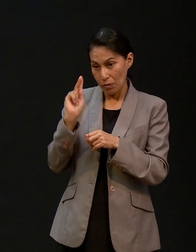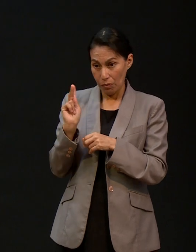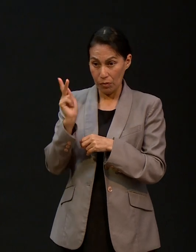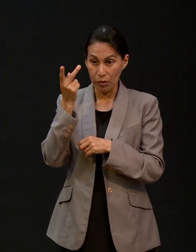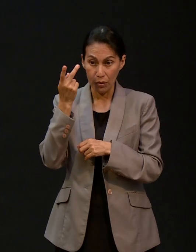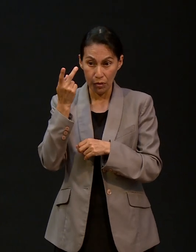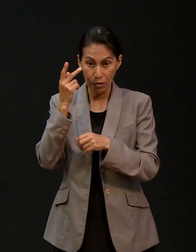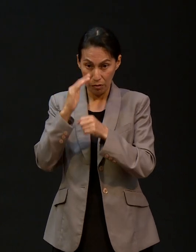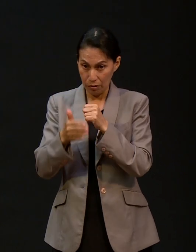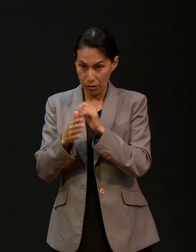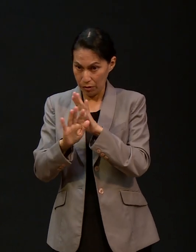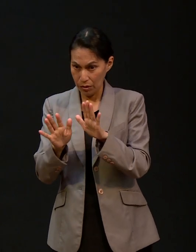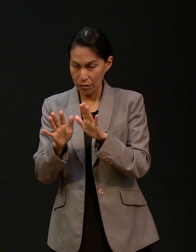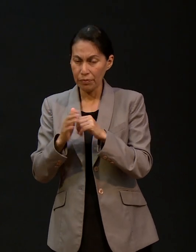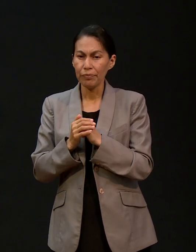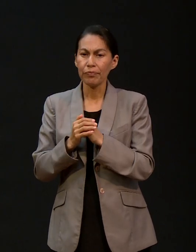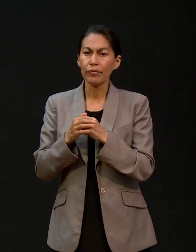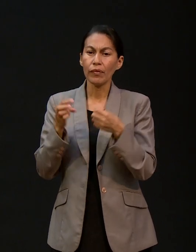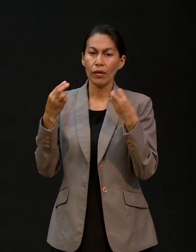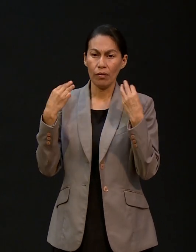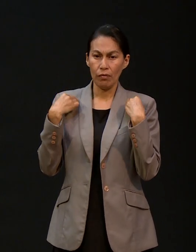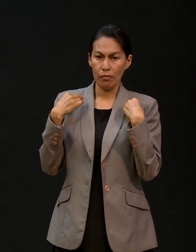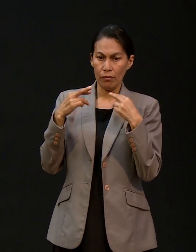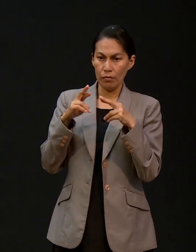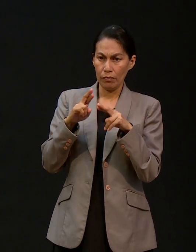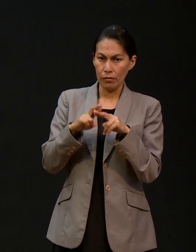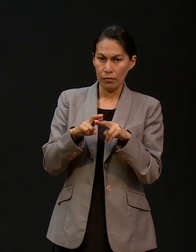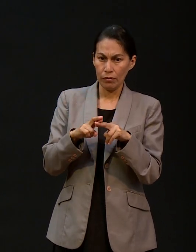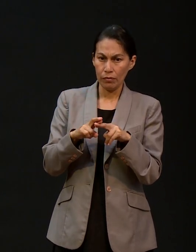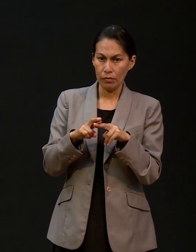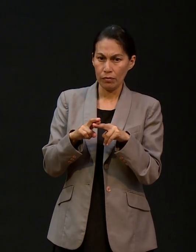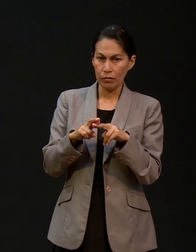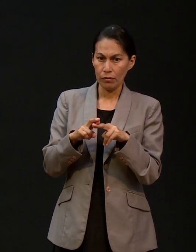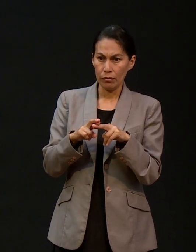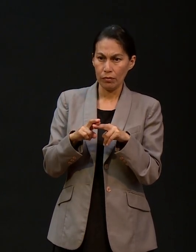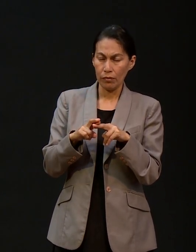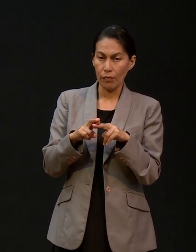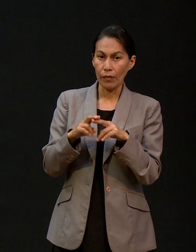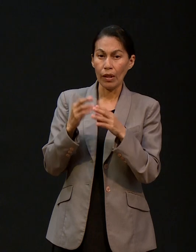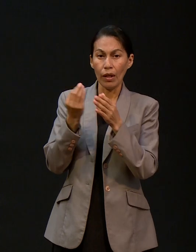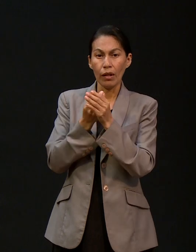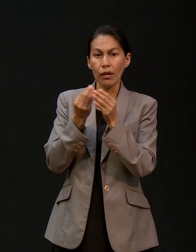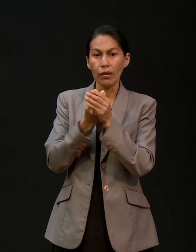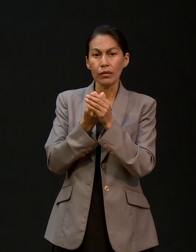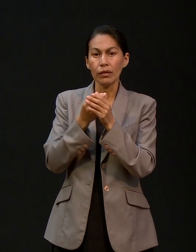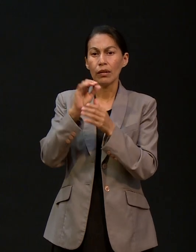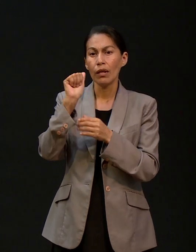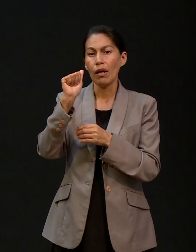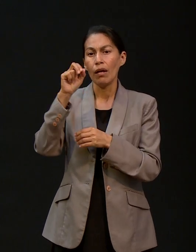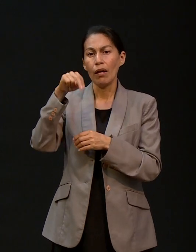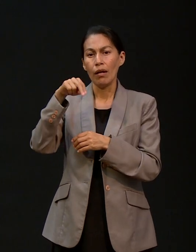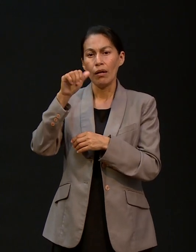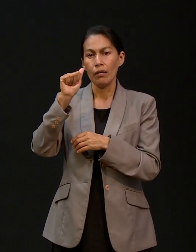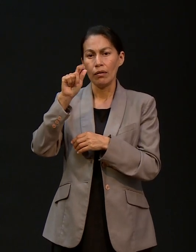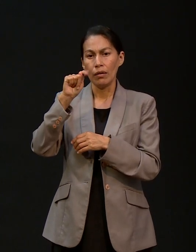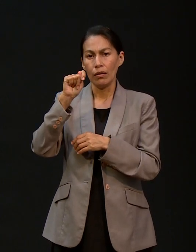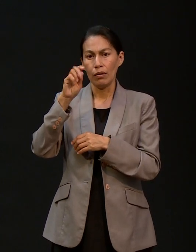terminé mis estudios de preparatoria, el maestro que me daba la clase de anatomía, porque